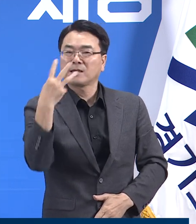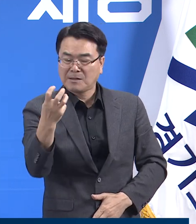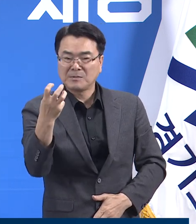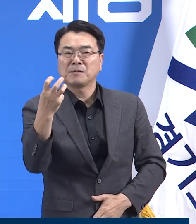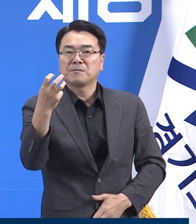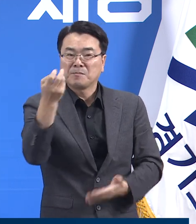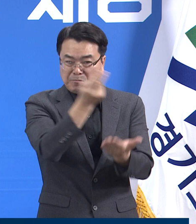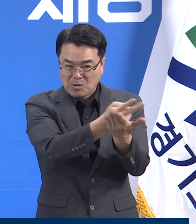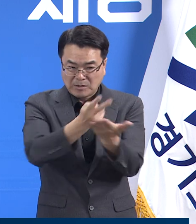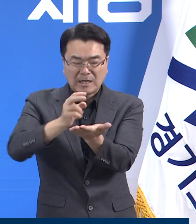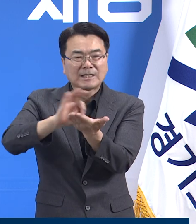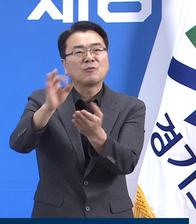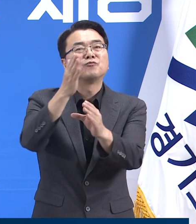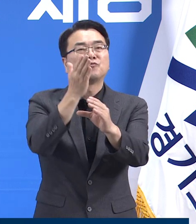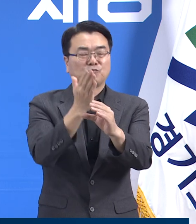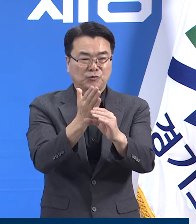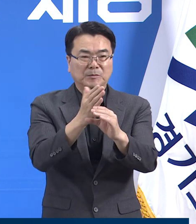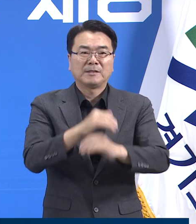사용하고 있습니다.